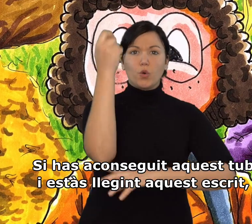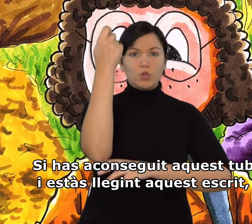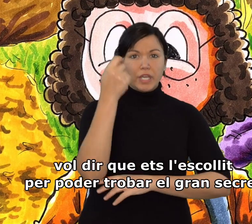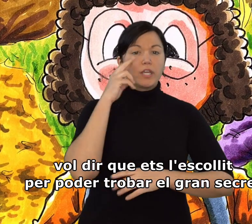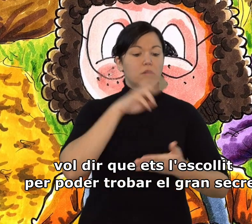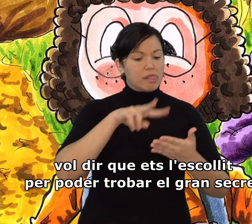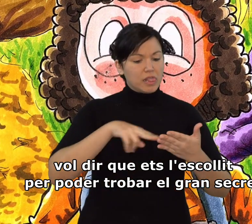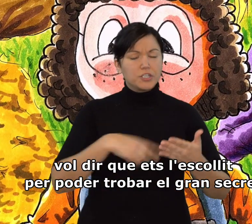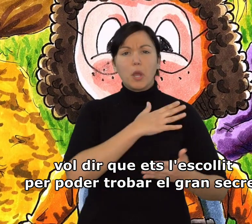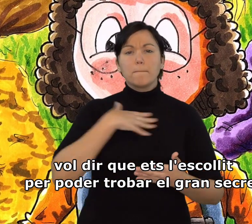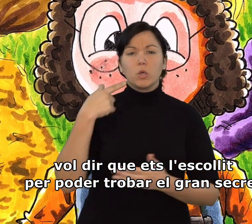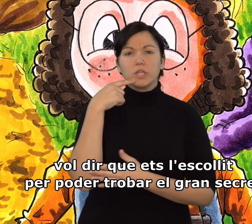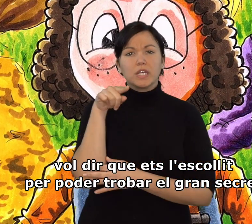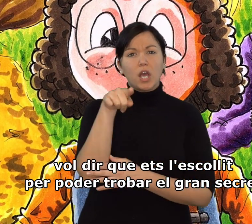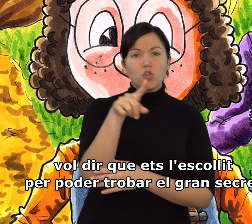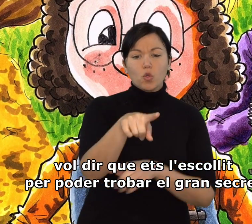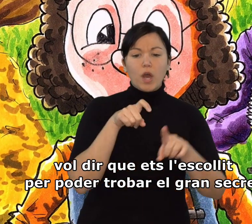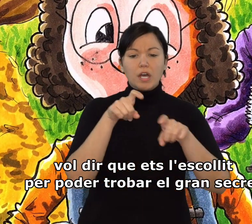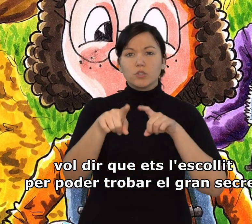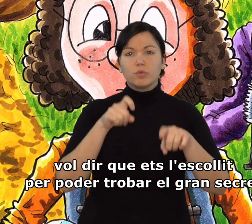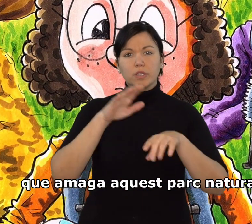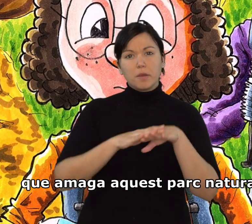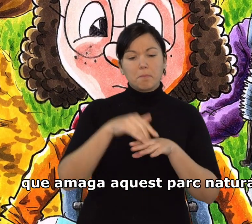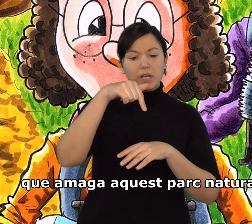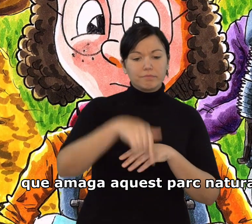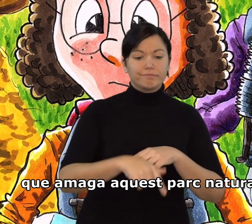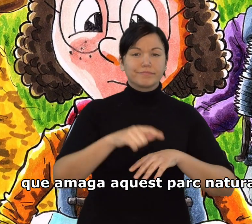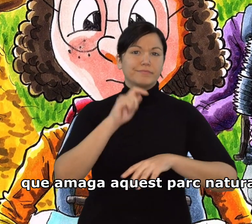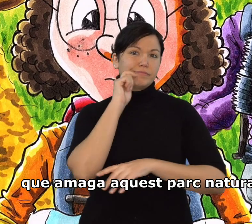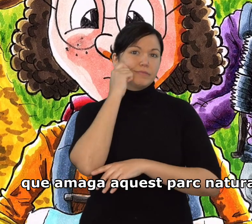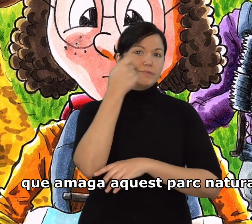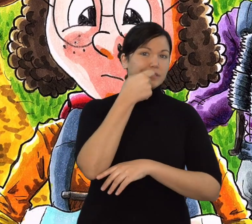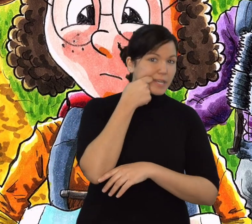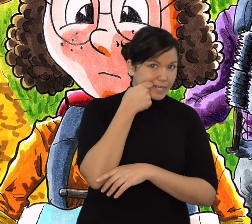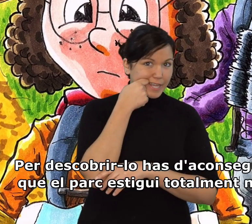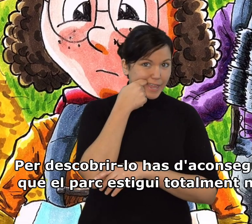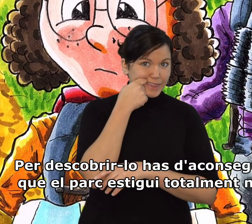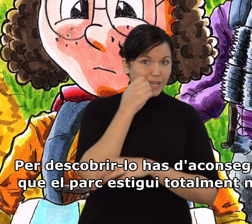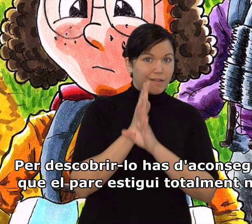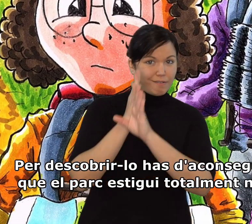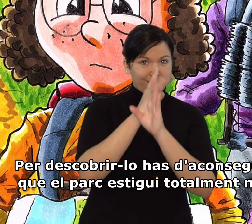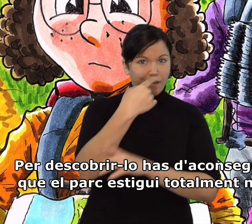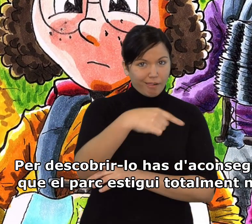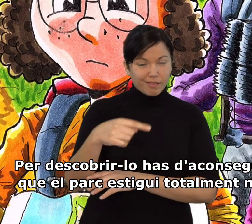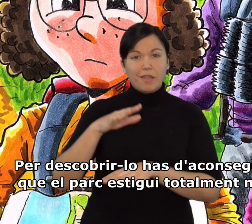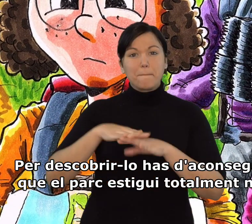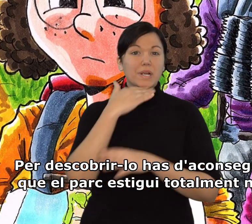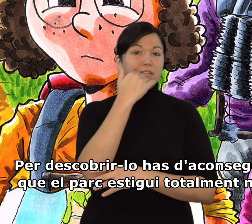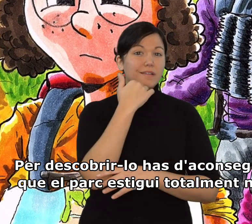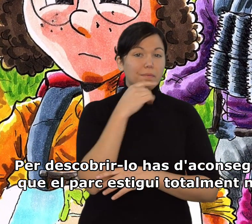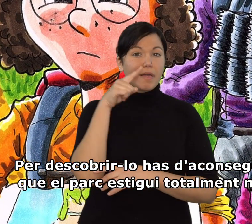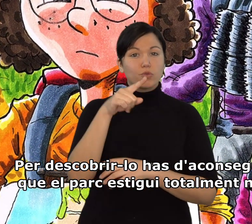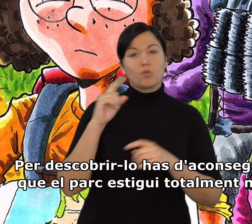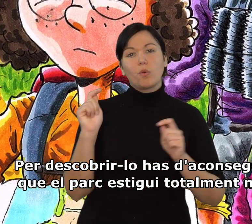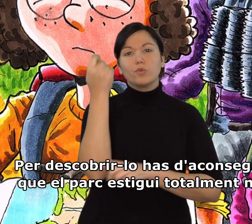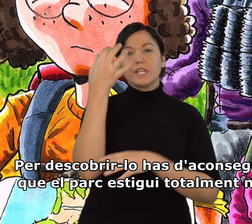aquest escrit, vol dir que ets l'escollit per poder trobar el gran secret que amaga aquest parc natural. Per descobrir-lo has d'aconseguir que